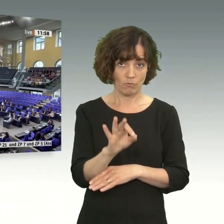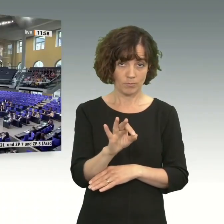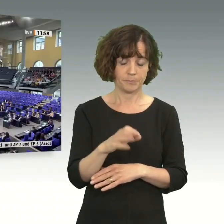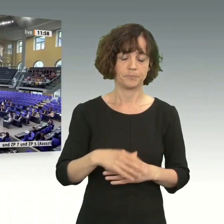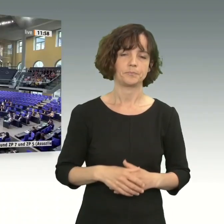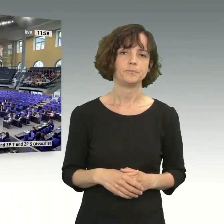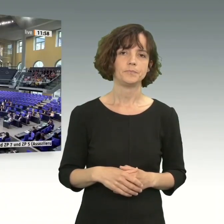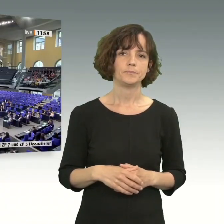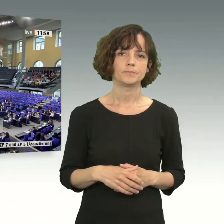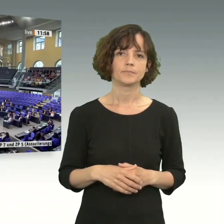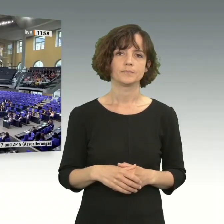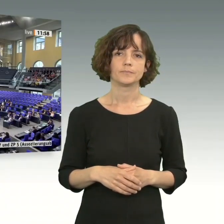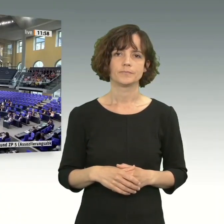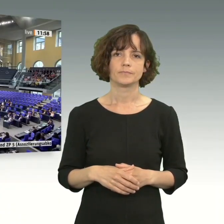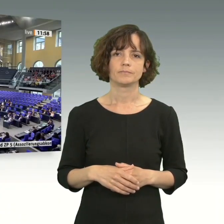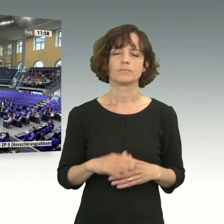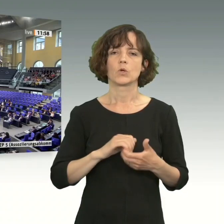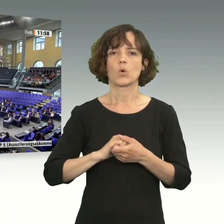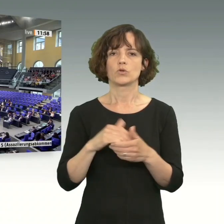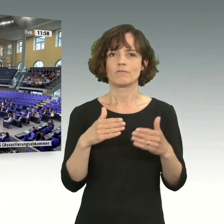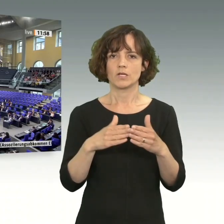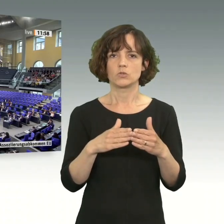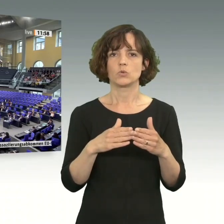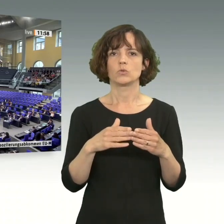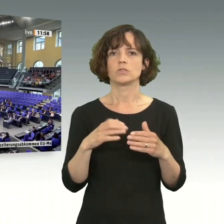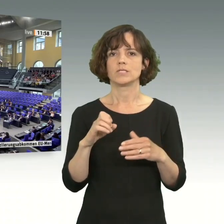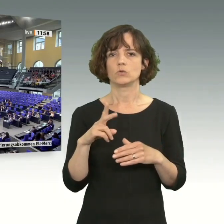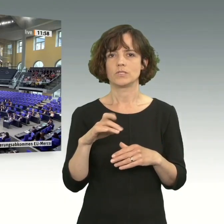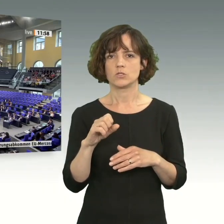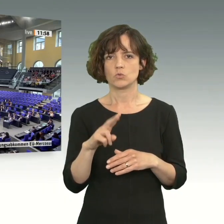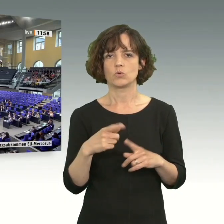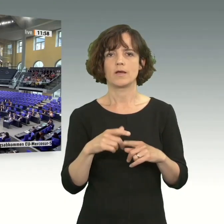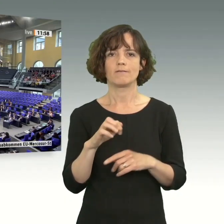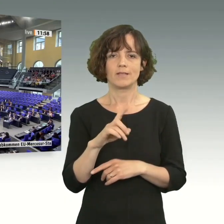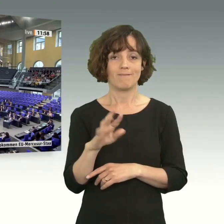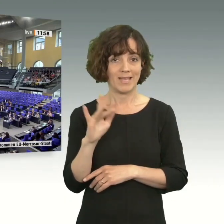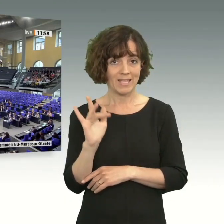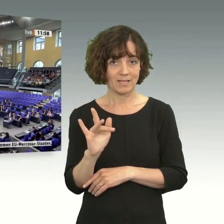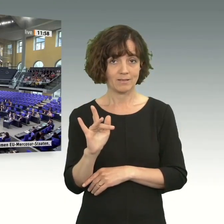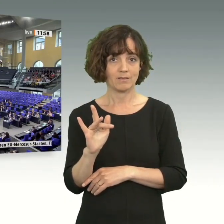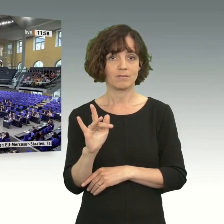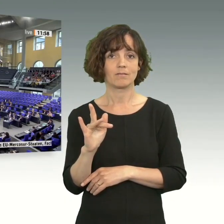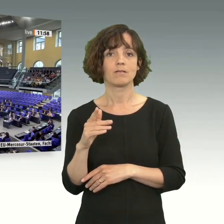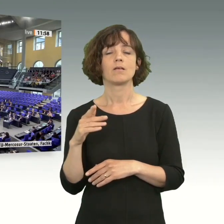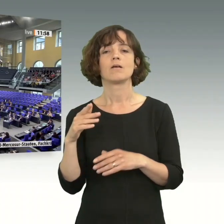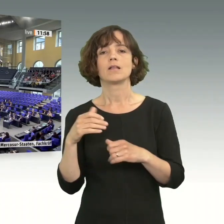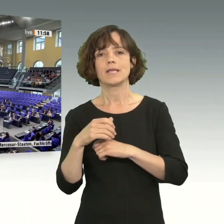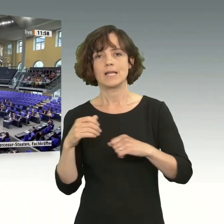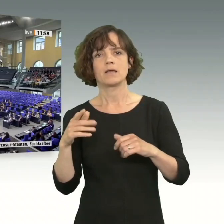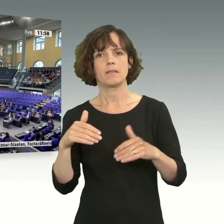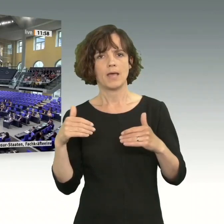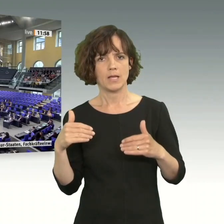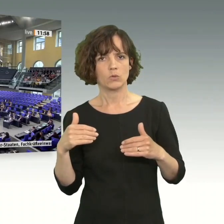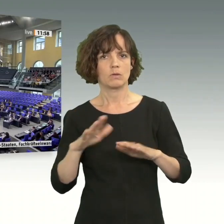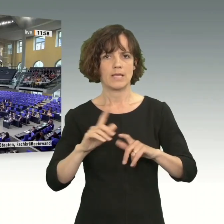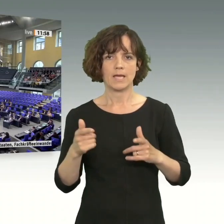Beschlussempfehlung? Das sind die Koalitionsfraktionen, das ist die CDU, CSU und die AfD. Wer stimmt dagegen? Das ist die Fraktion Die Linke. Wer enthält